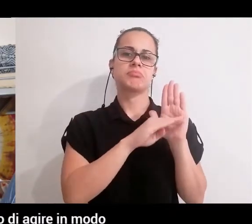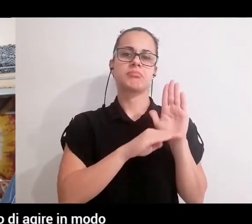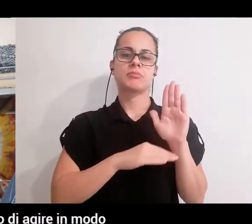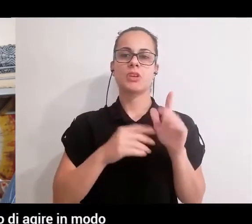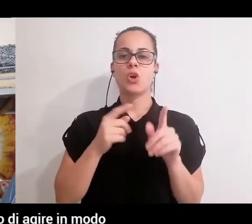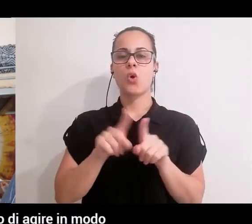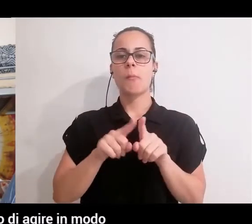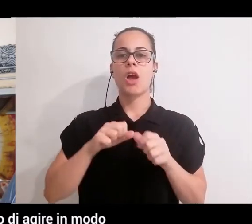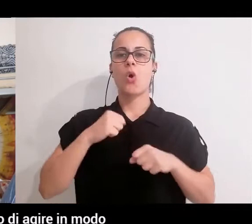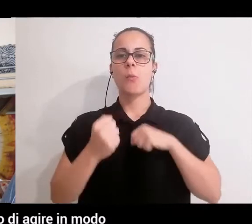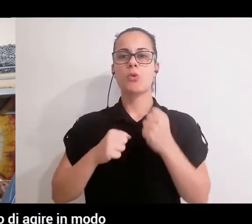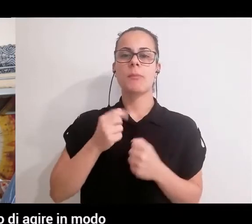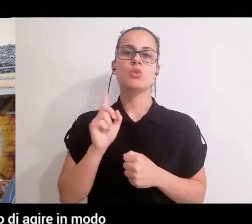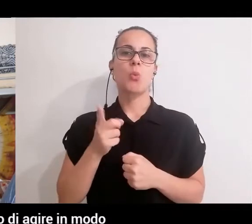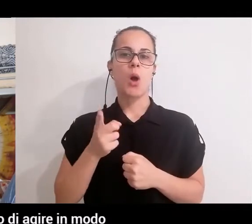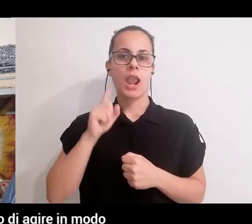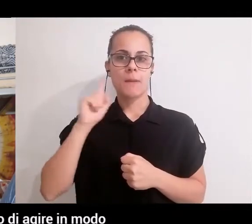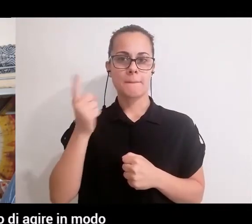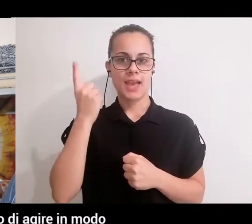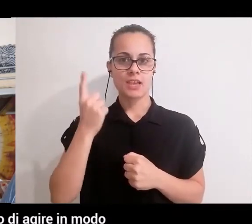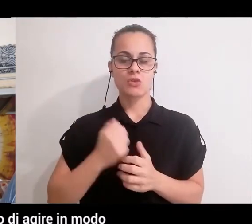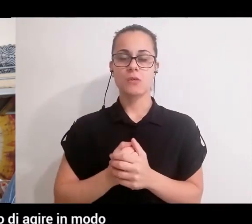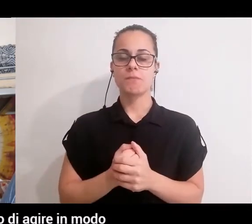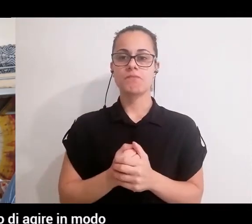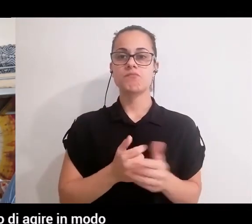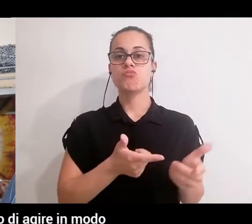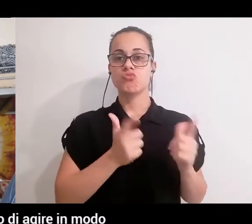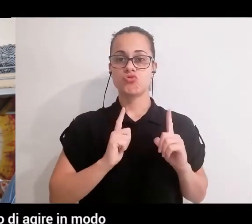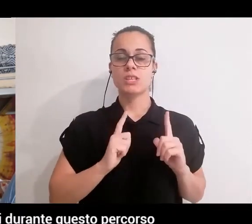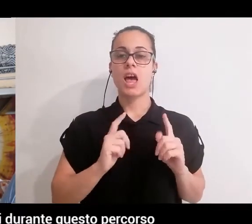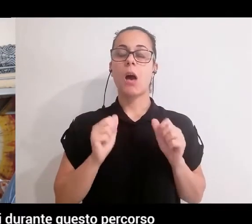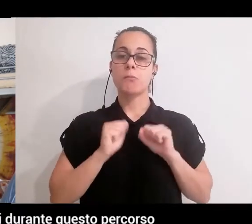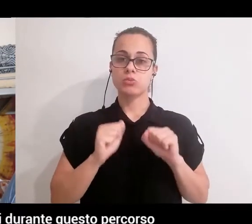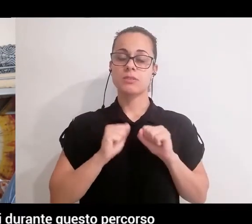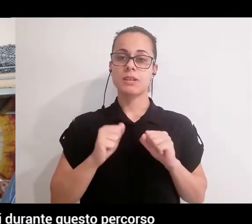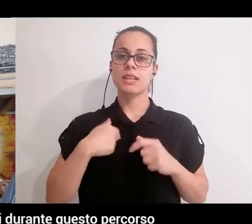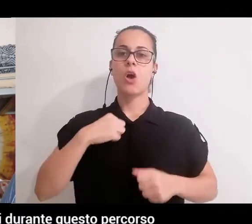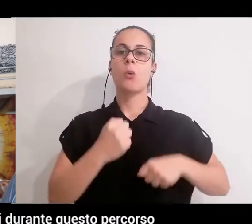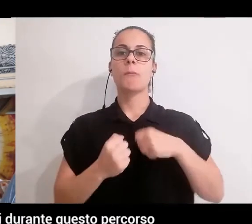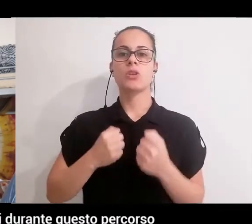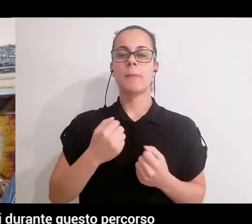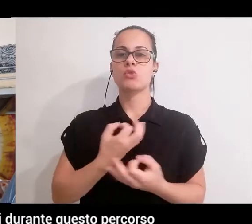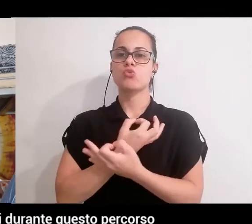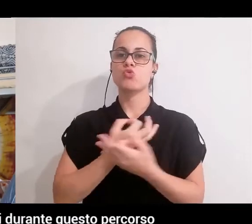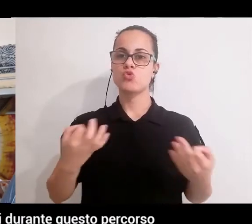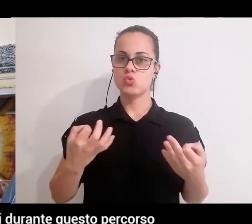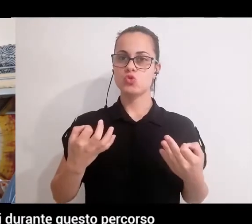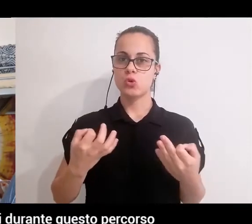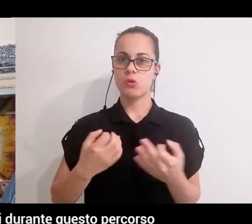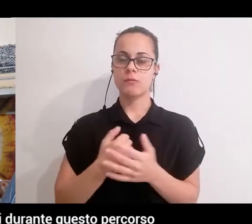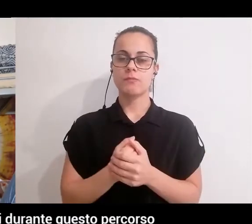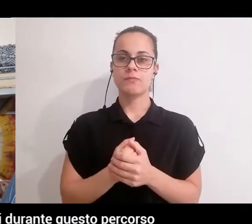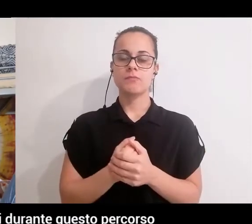comportamentali che ci consentono di agire in modo corretto nel mondo e